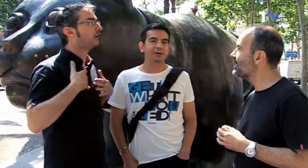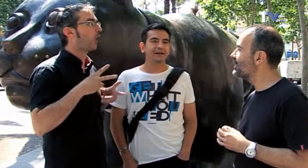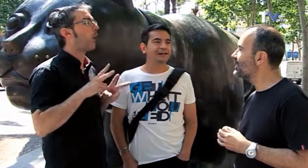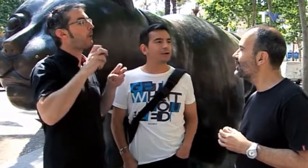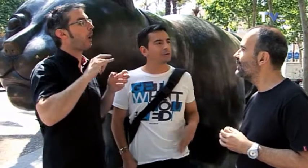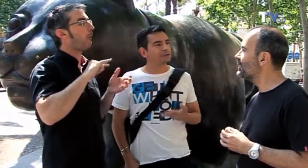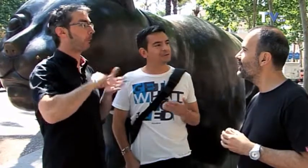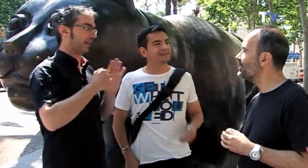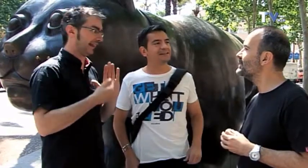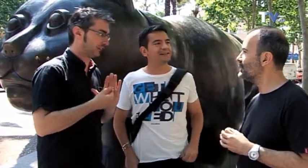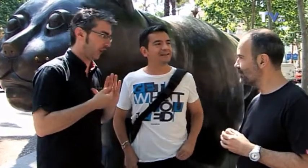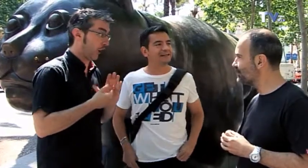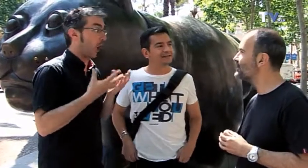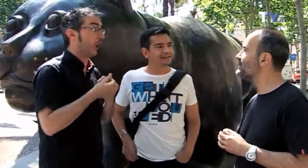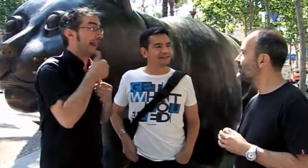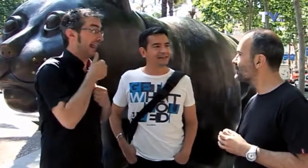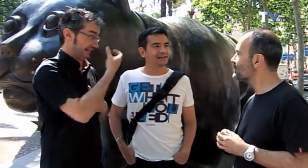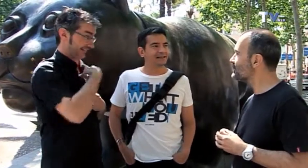Contento aquí con el espectáculo que tengo y que te voy a contar ahora mismo.